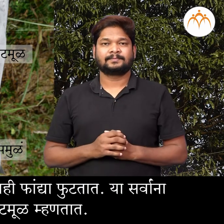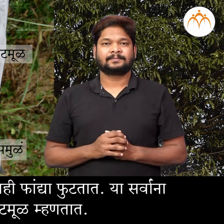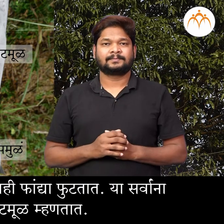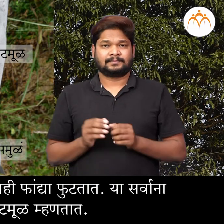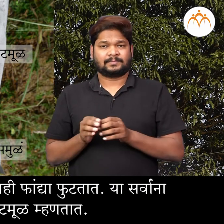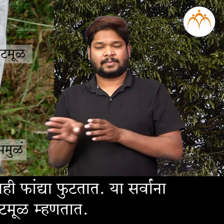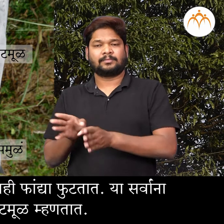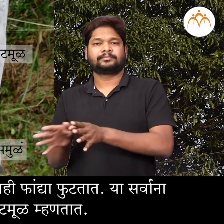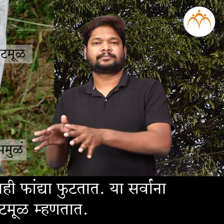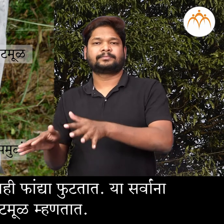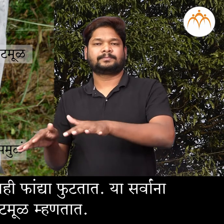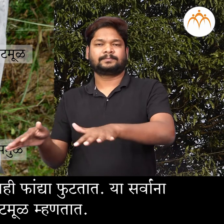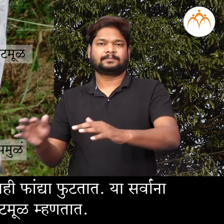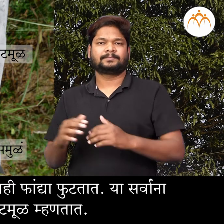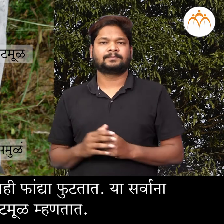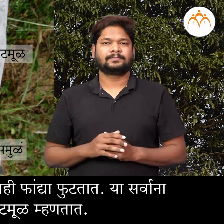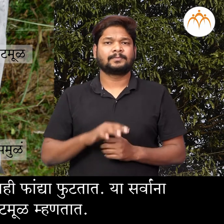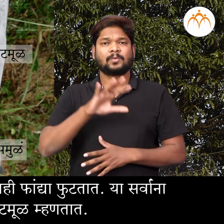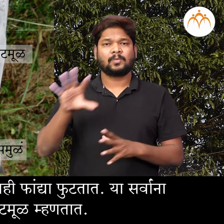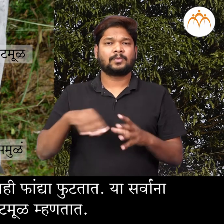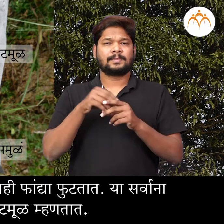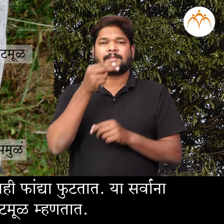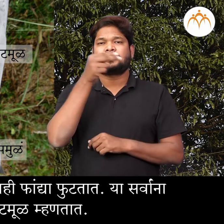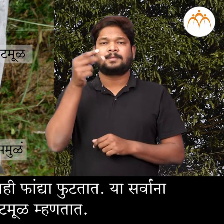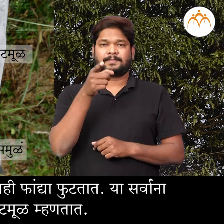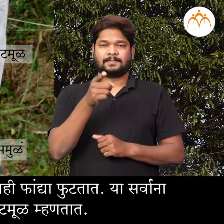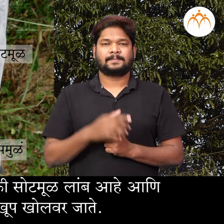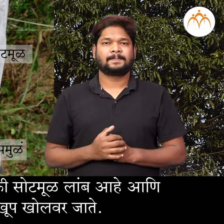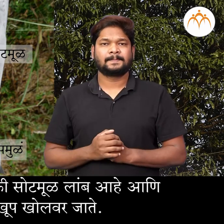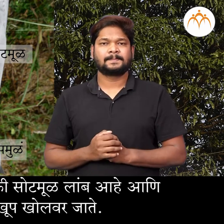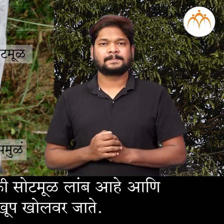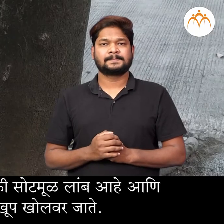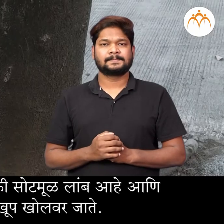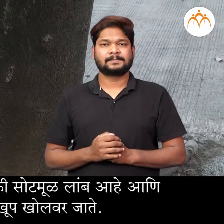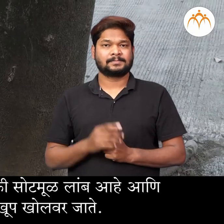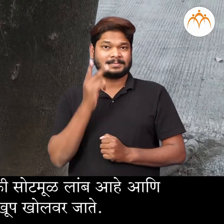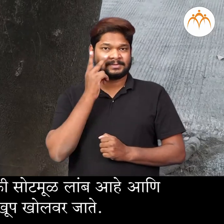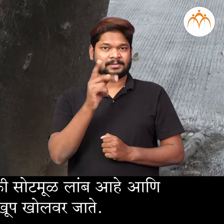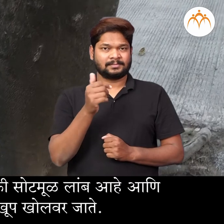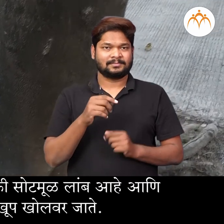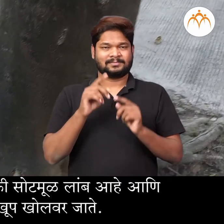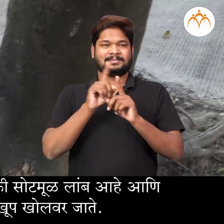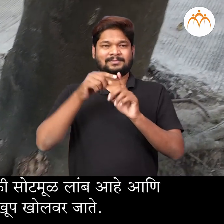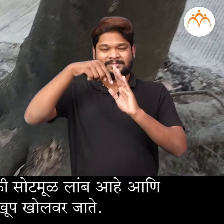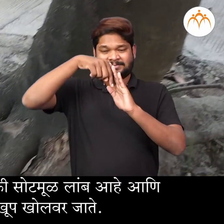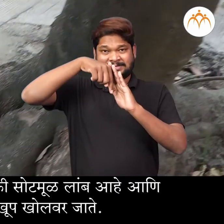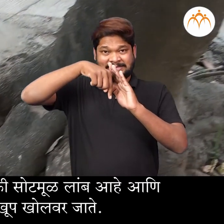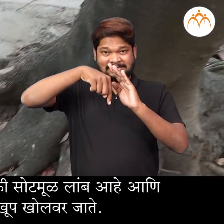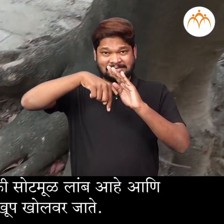फुट्टात। या सर्वानन मिलून सोट मुड मन्टात। मुडानो तुम्ही बगाल कि सोट मुड लामबे आणि ते